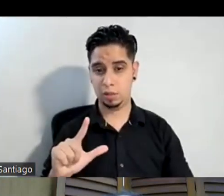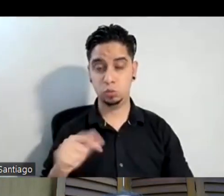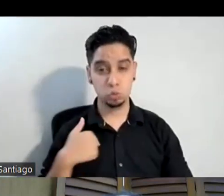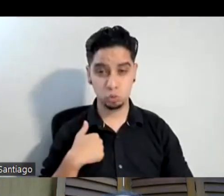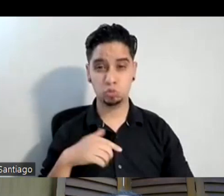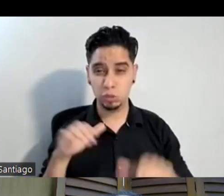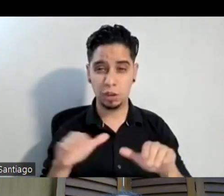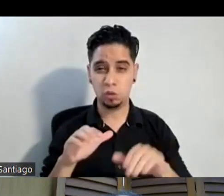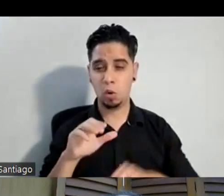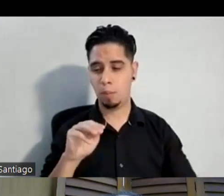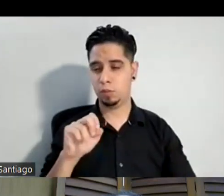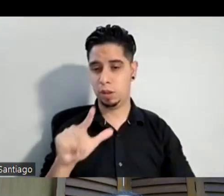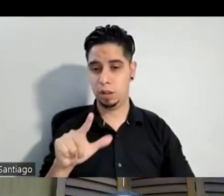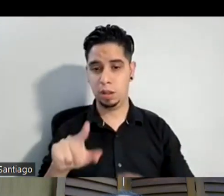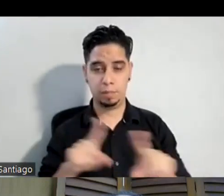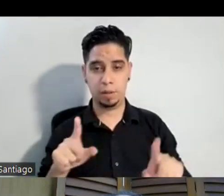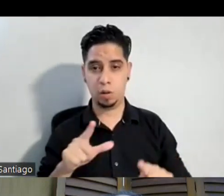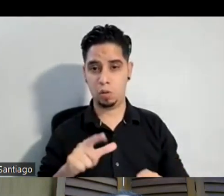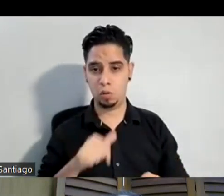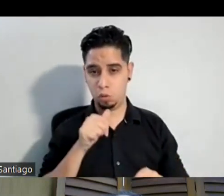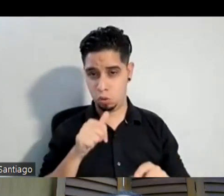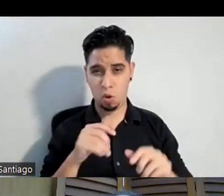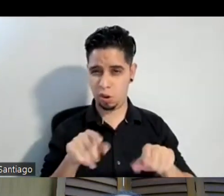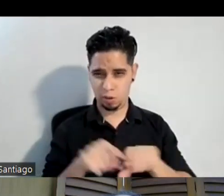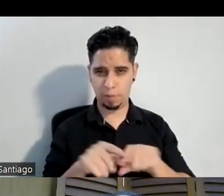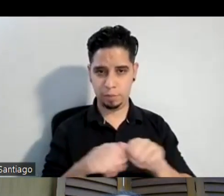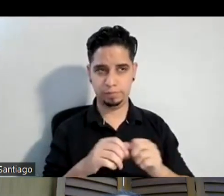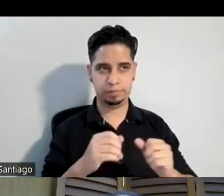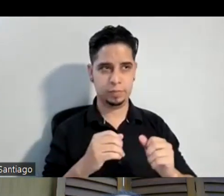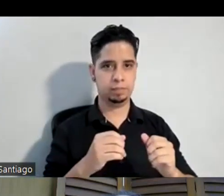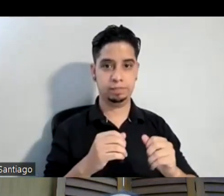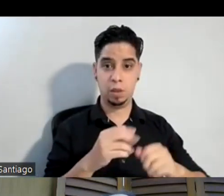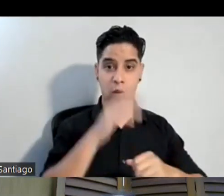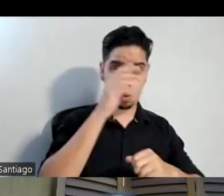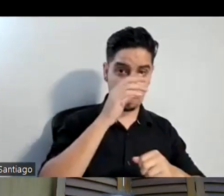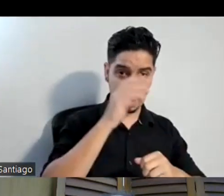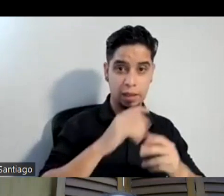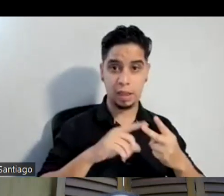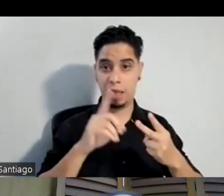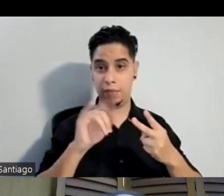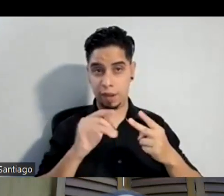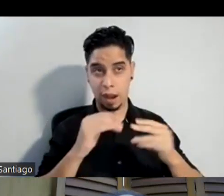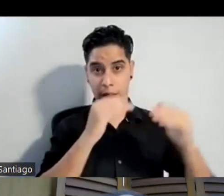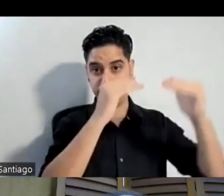pero no todavía no voy a la misma par con la cantidad de obras del teatro en los otros estilos y el teatro experimental